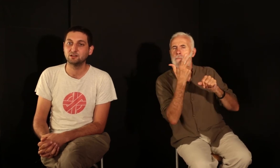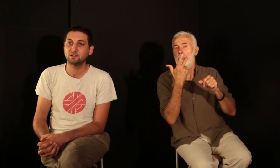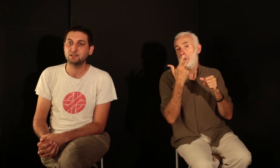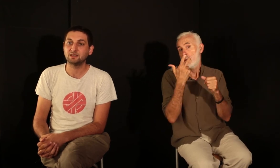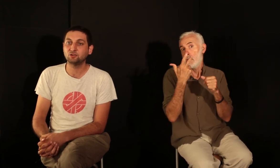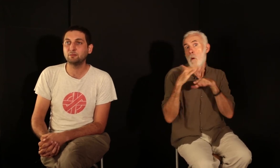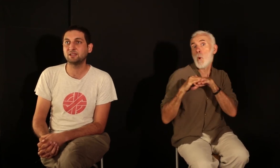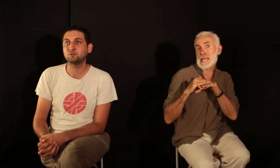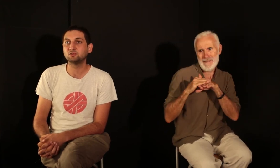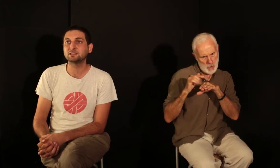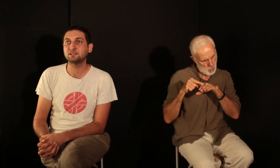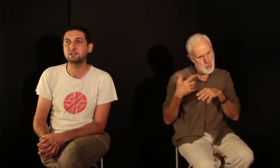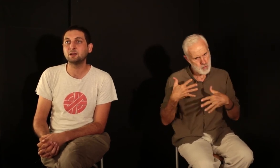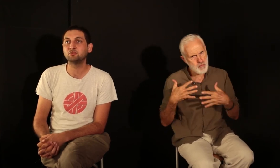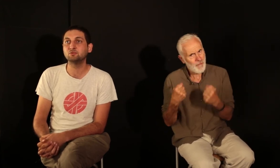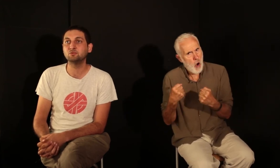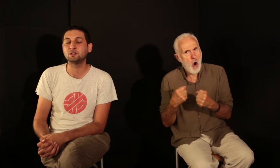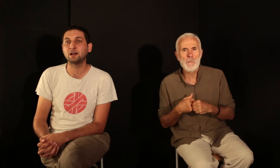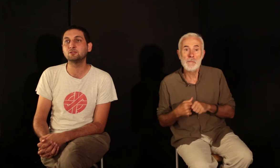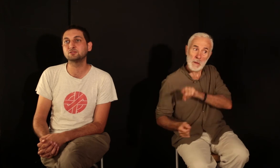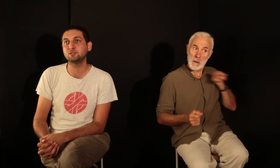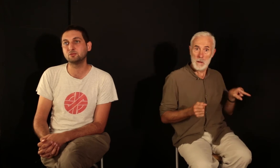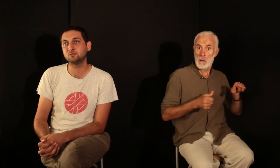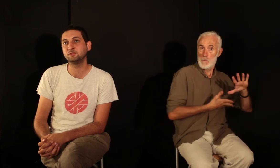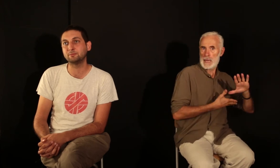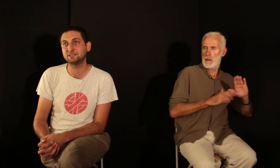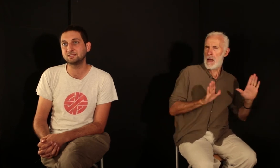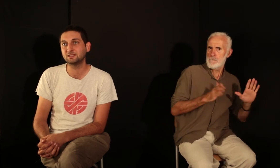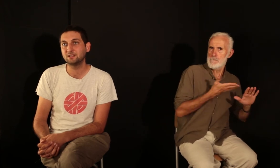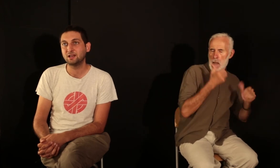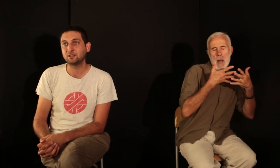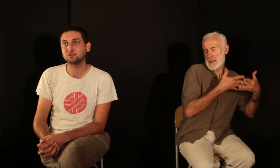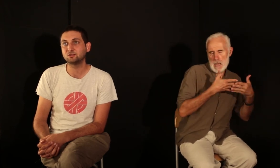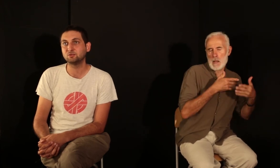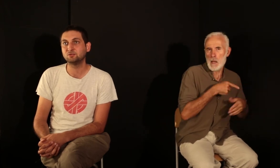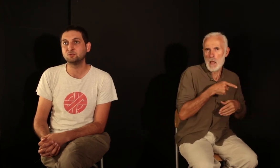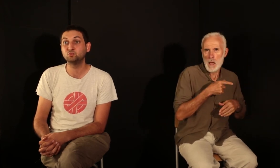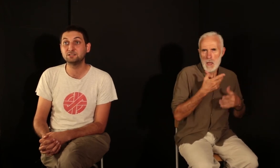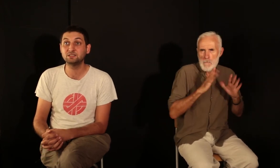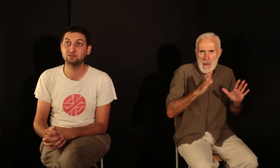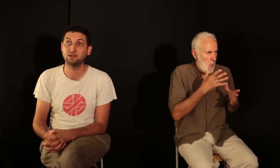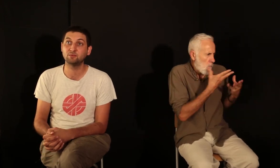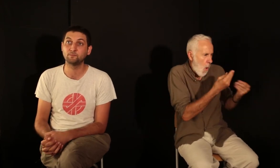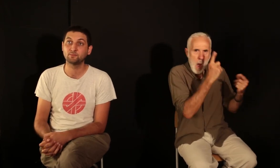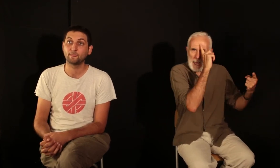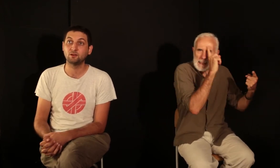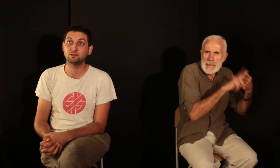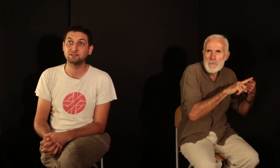Et dans l'Amérique en procès, y a pour nous un ensemble de thématiques, un ensemble d'outils même, qui